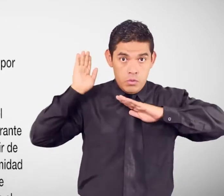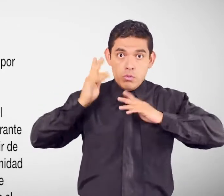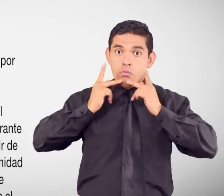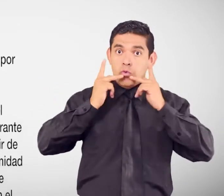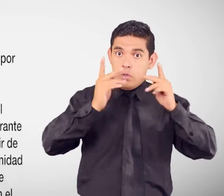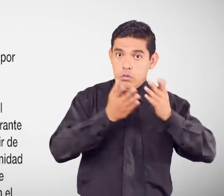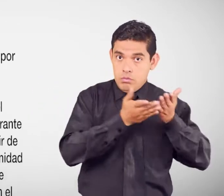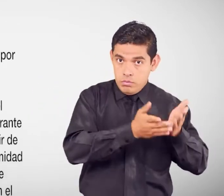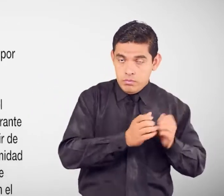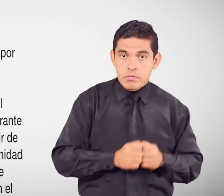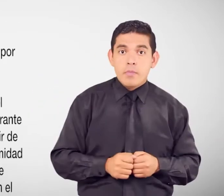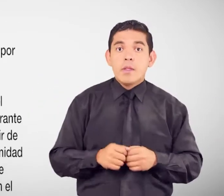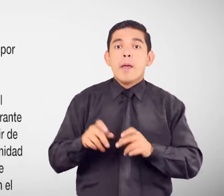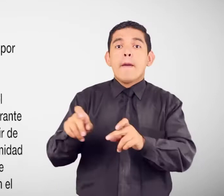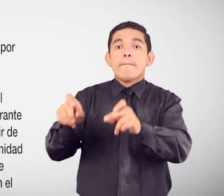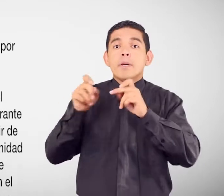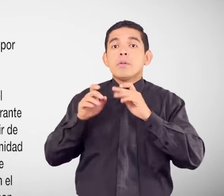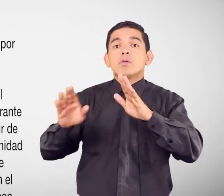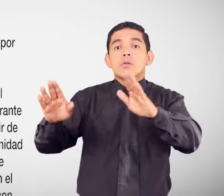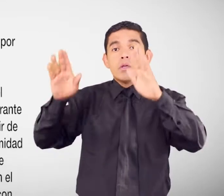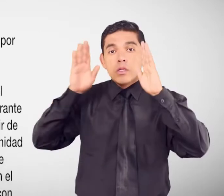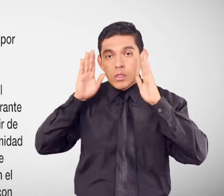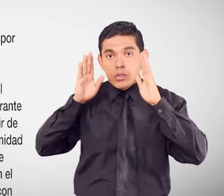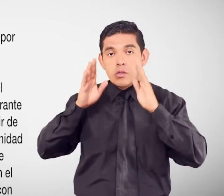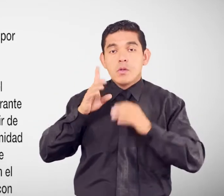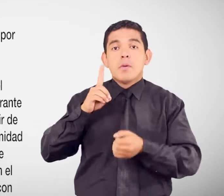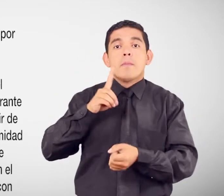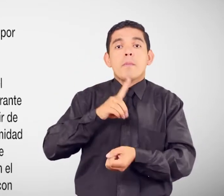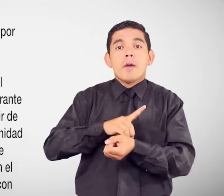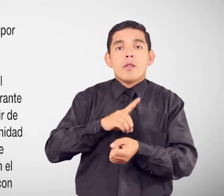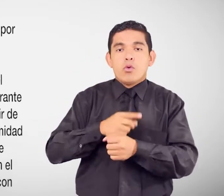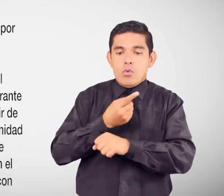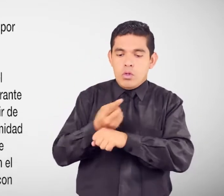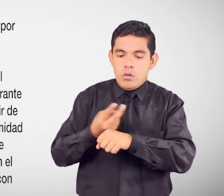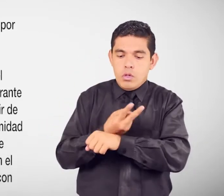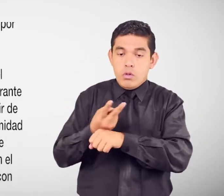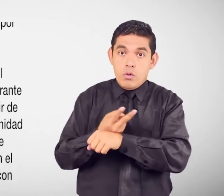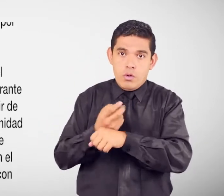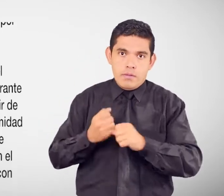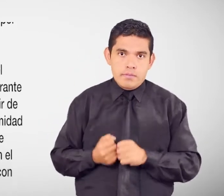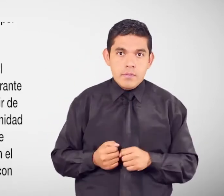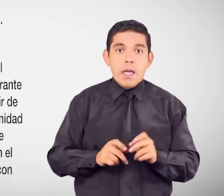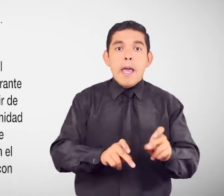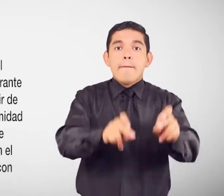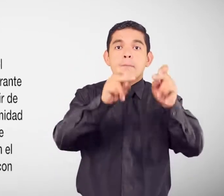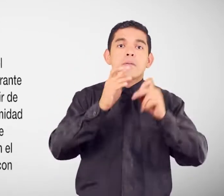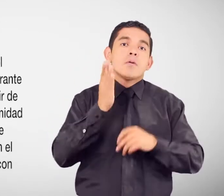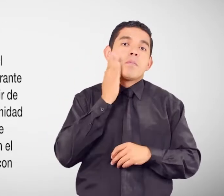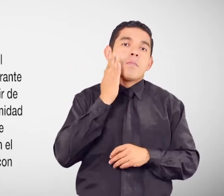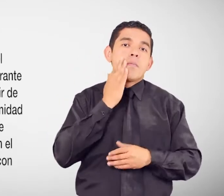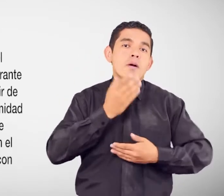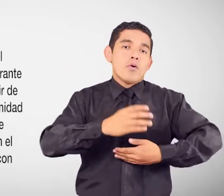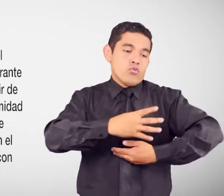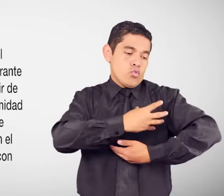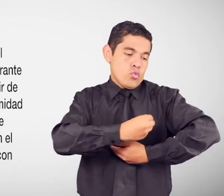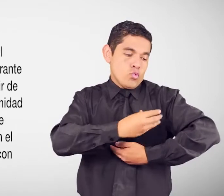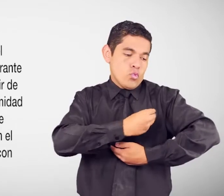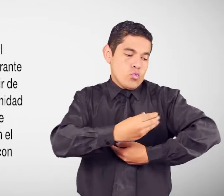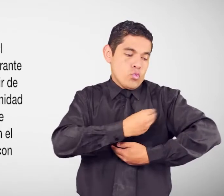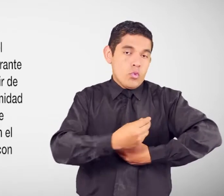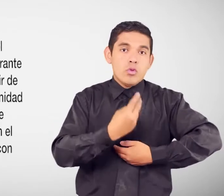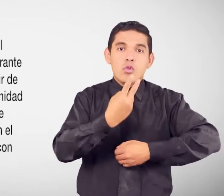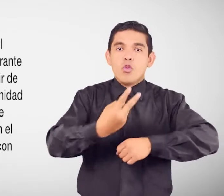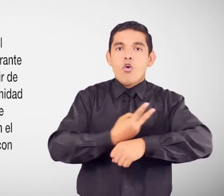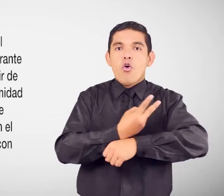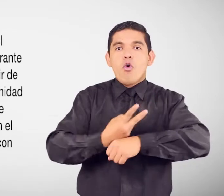Permiso para atención médica Hasta por dos horas Permiso a la madre para lactancia del recién nacido Por dos horas diarias